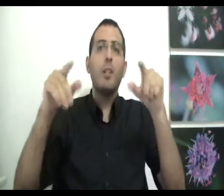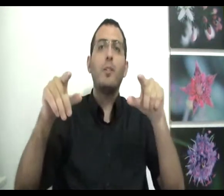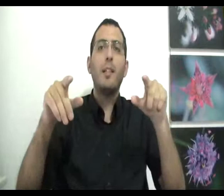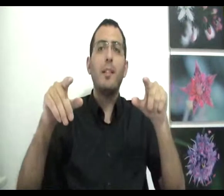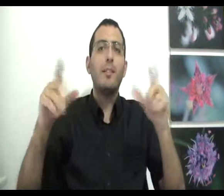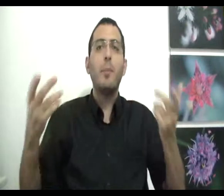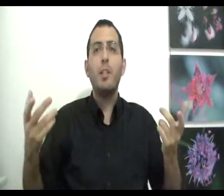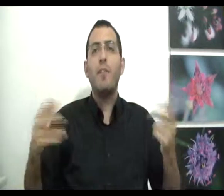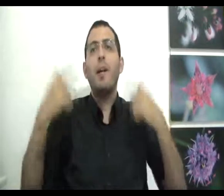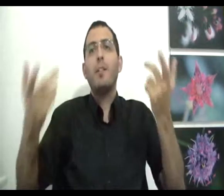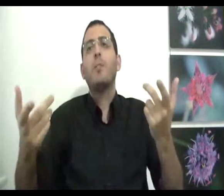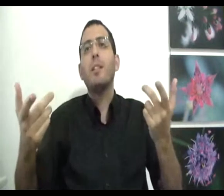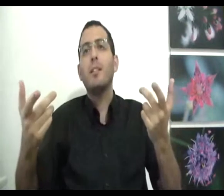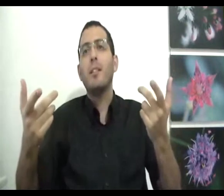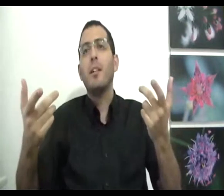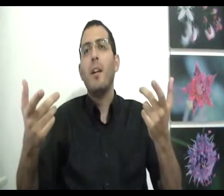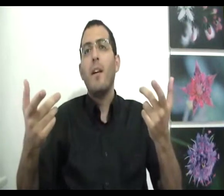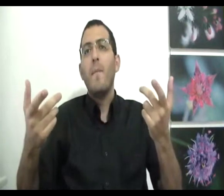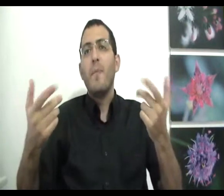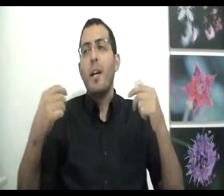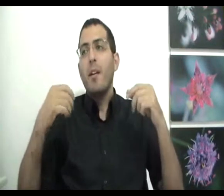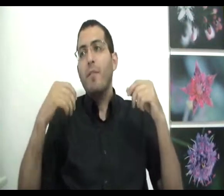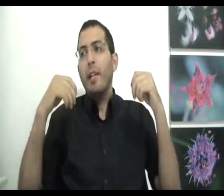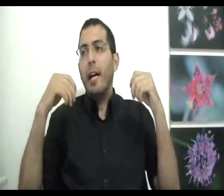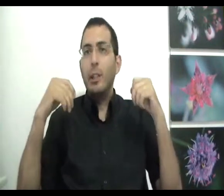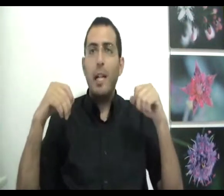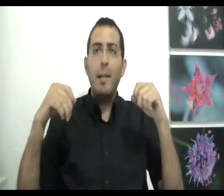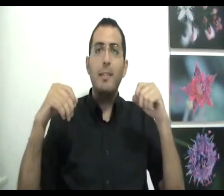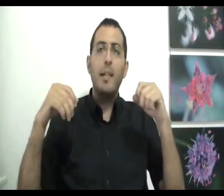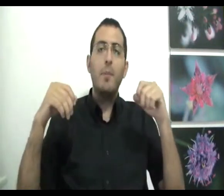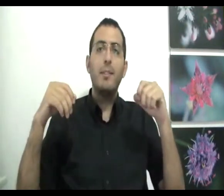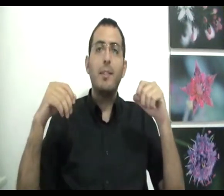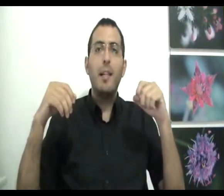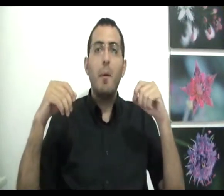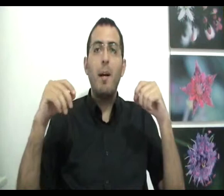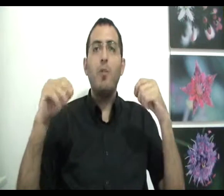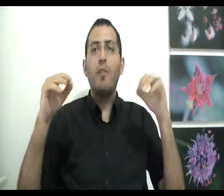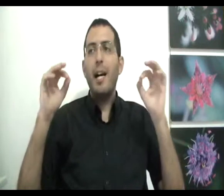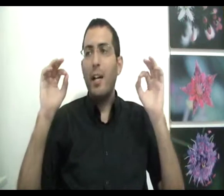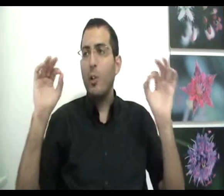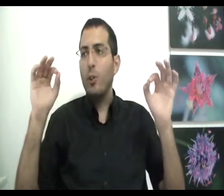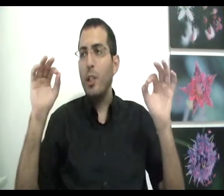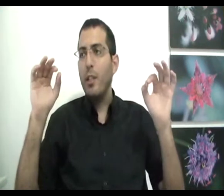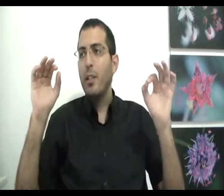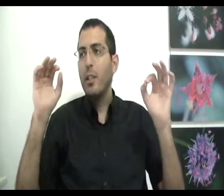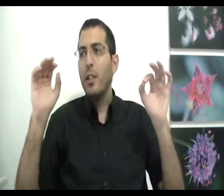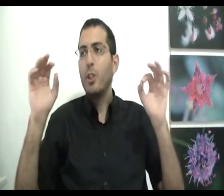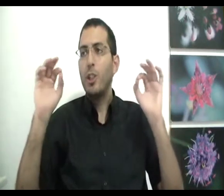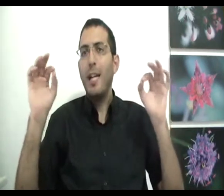אני רוצה את זה אז תמיד נשאל ולמה אתה רוצה את זה והשאלה בעצם זה ממה נובע הקושי של